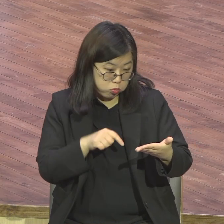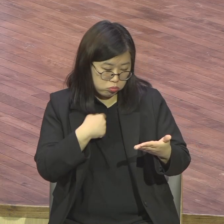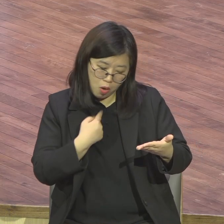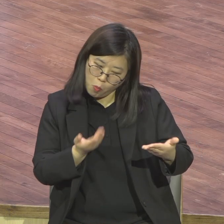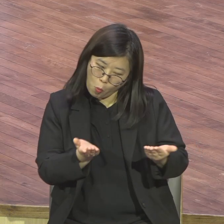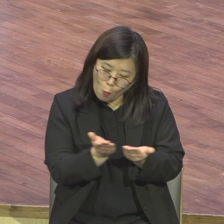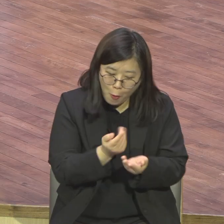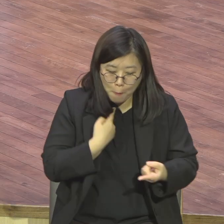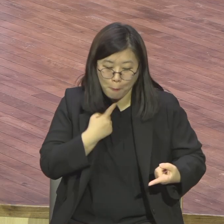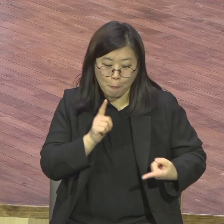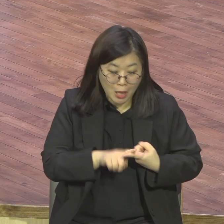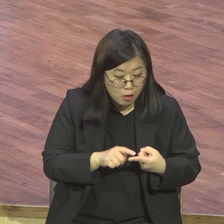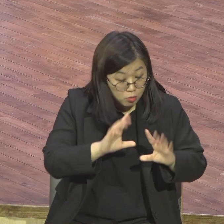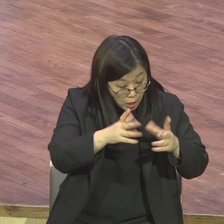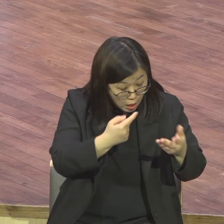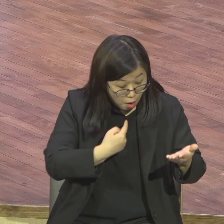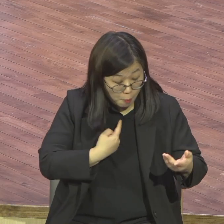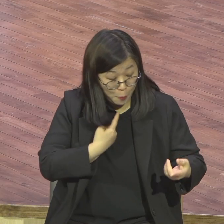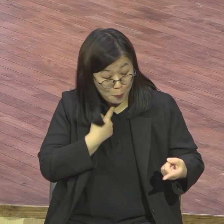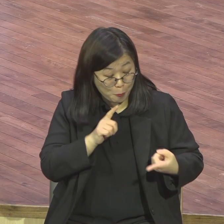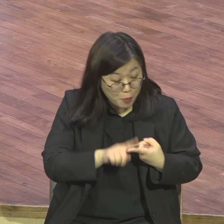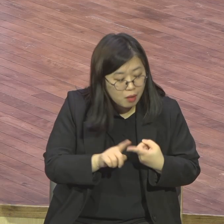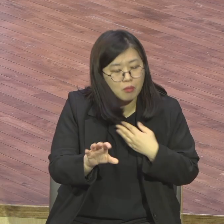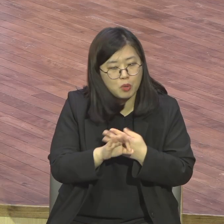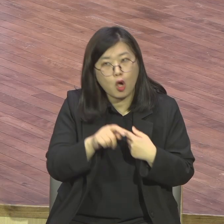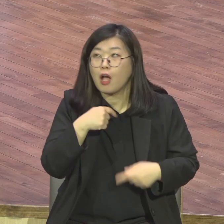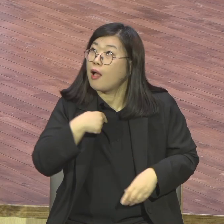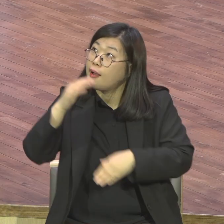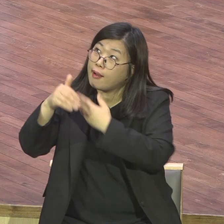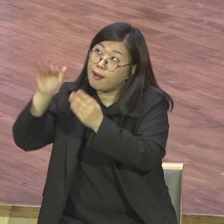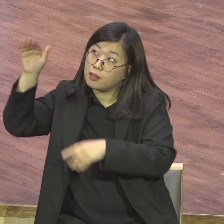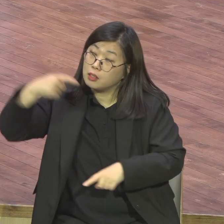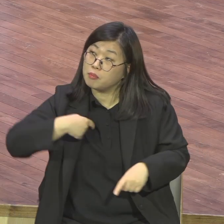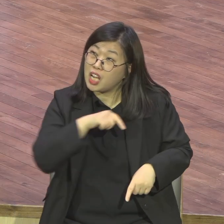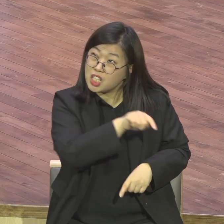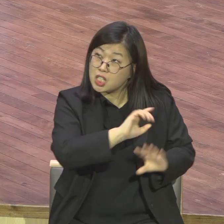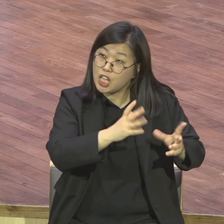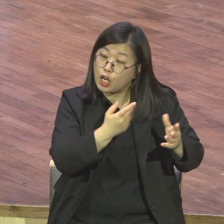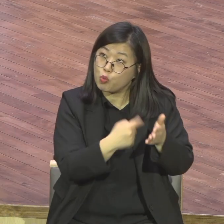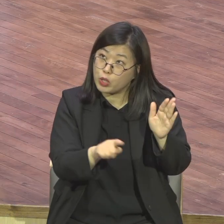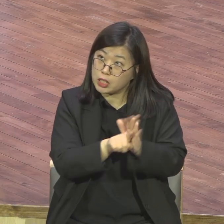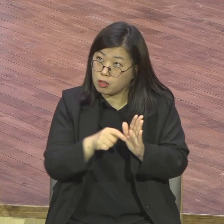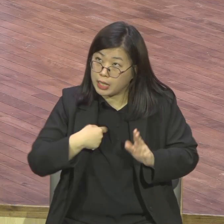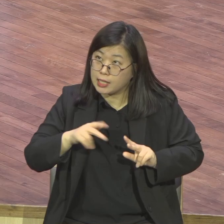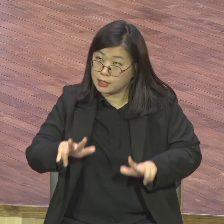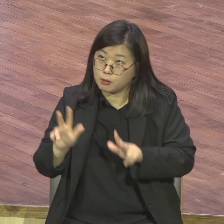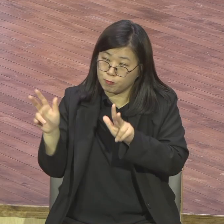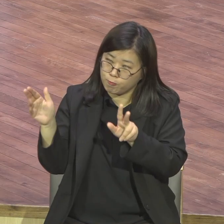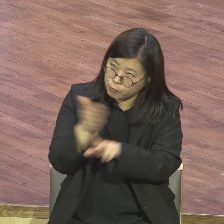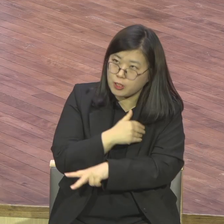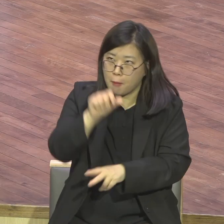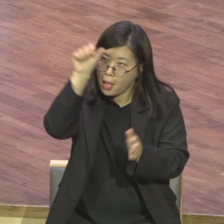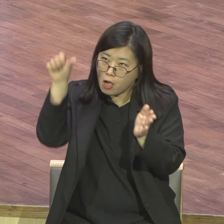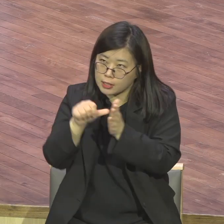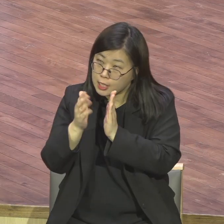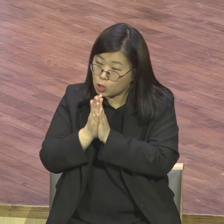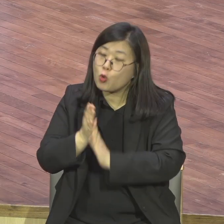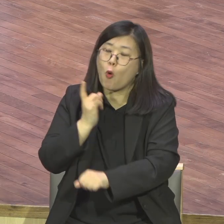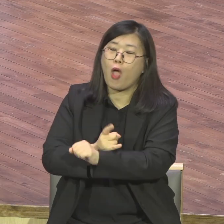하나님이 보시면서 이야 전에 구하지 않은 것도 다 주신다니까